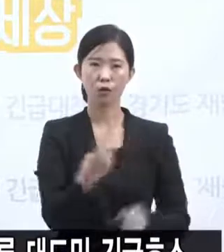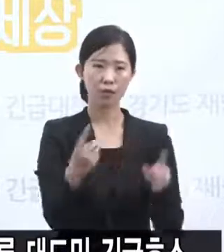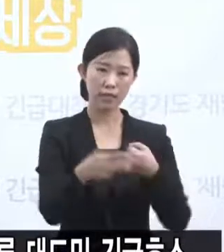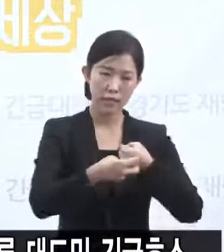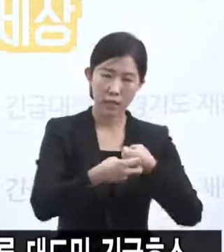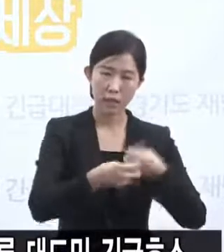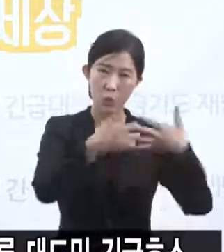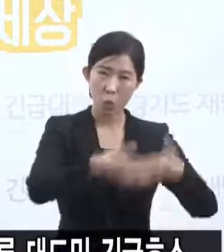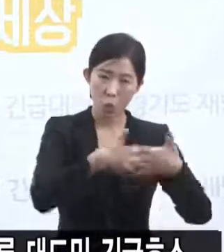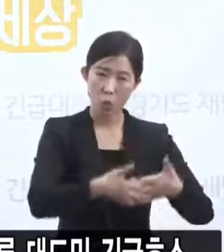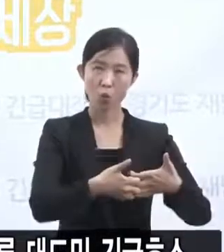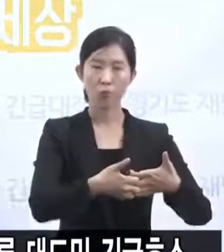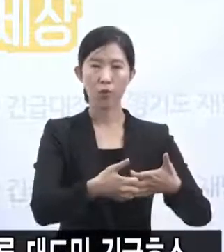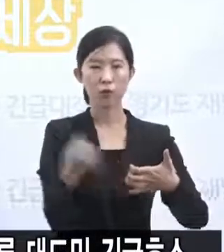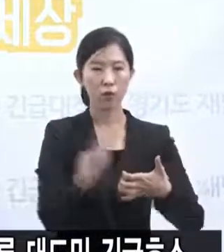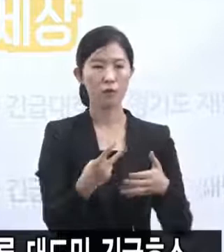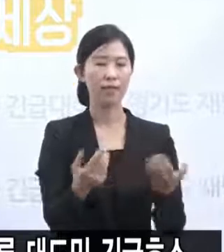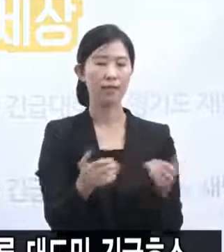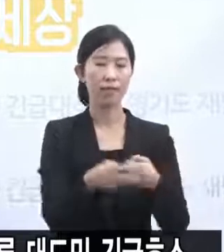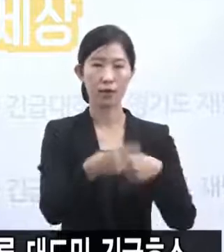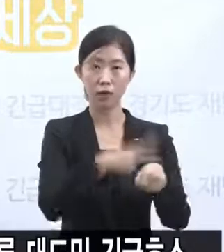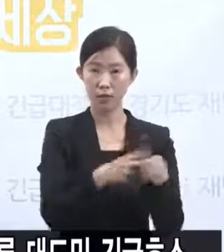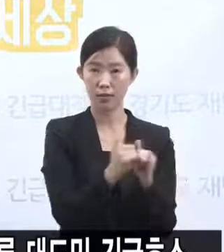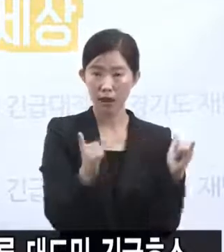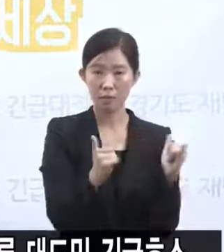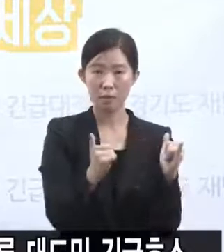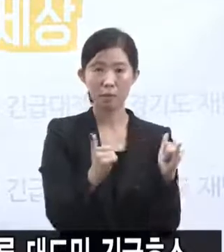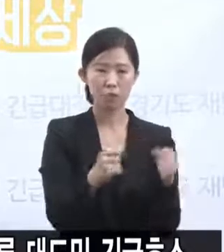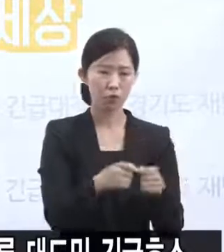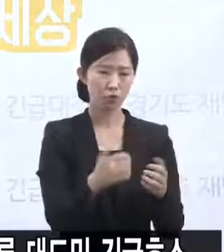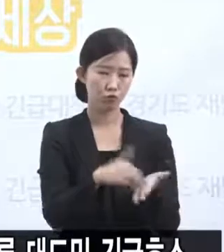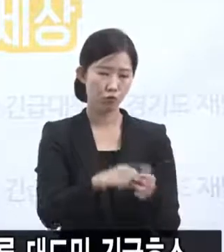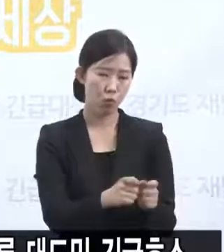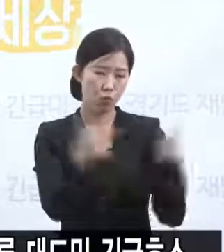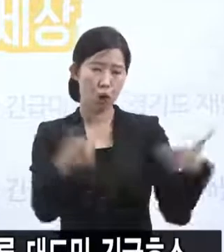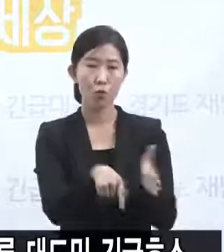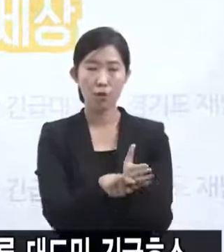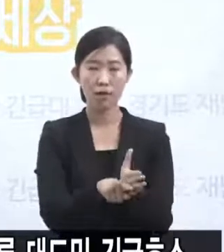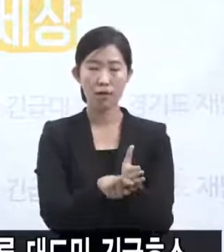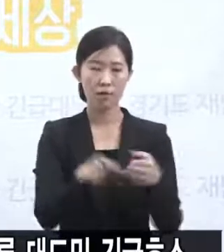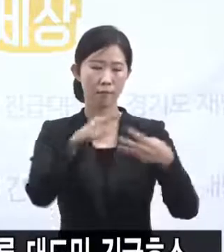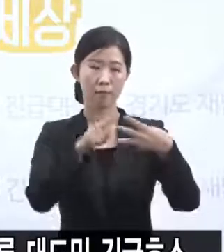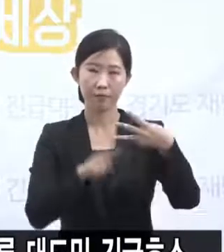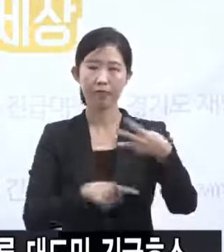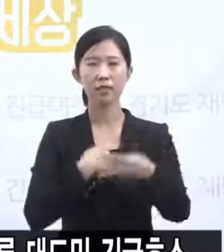의료인력 확충을 위해서 다음과 같이 적극적인 협조와 지원을 요청드립니다.